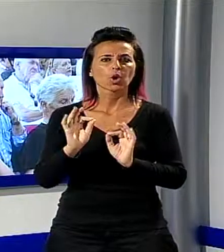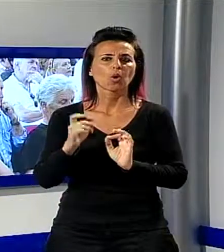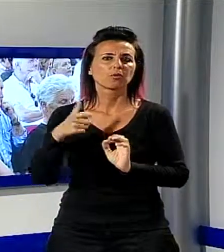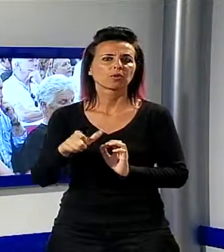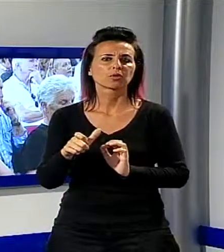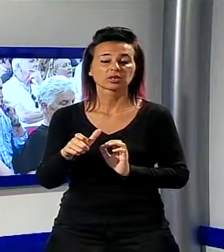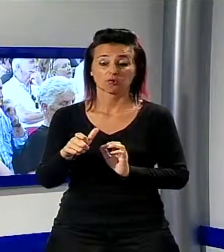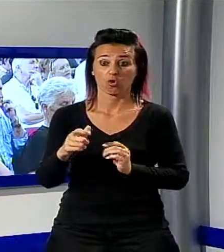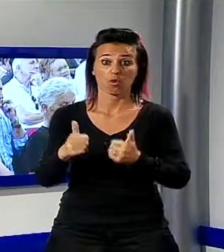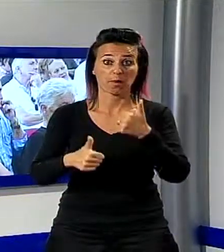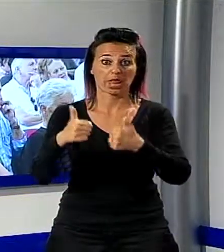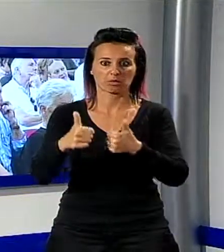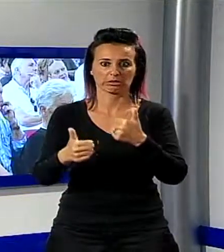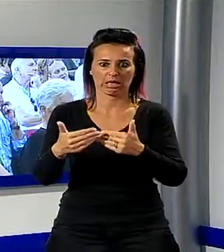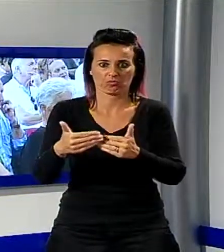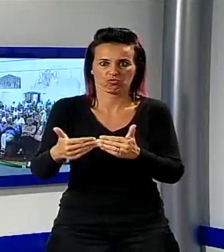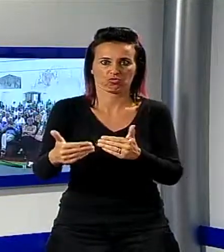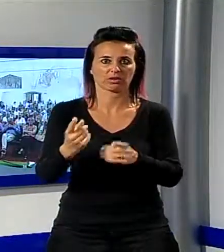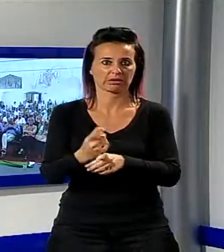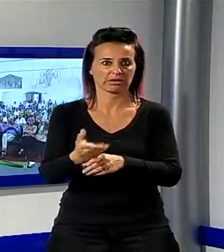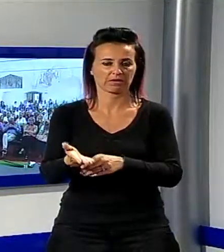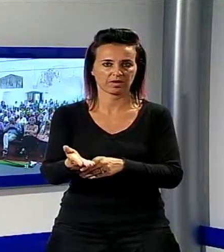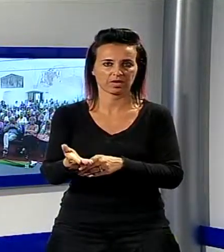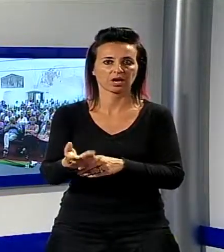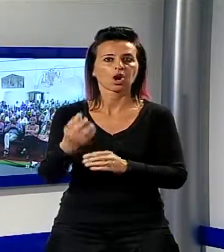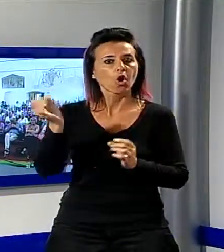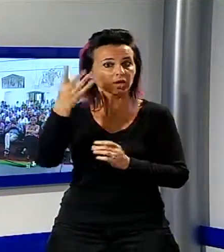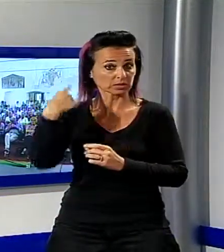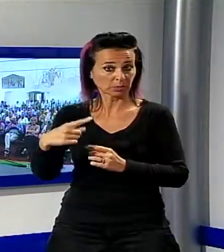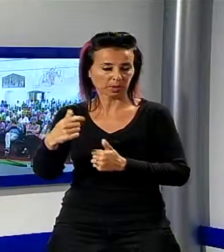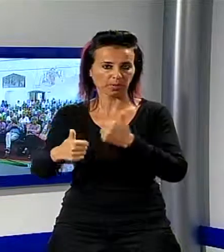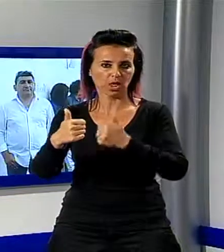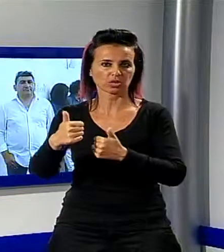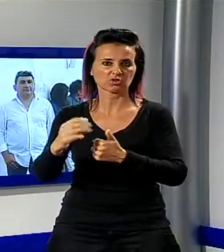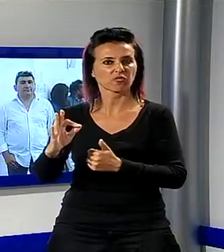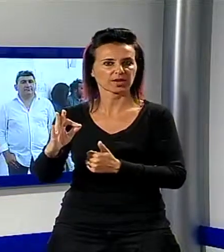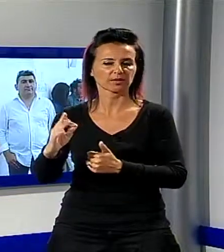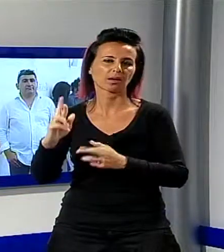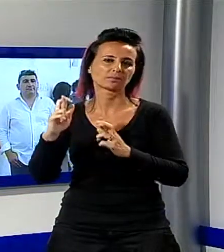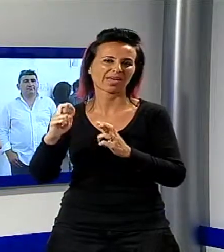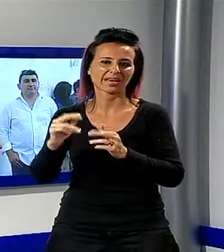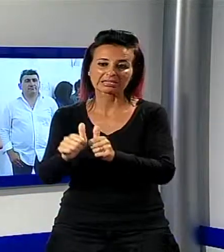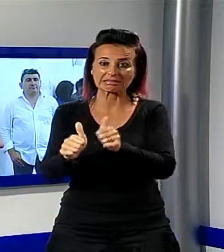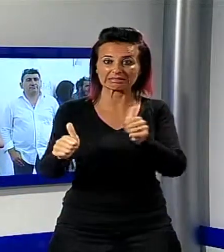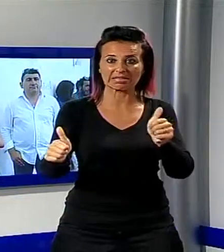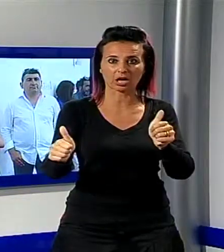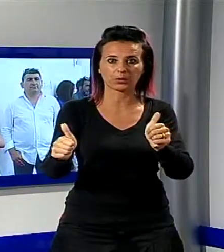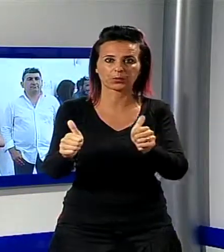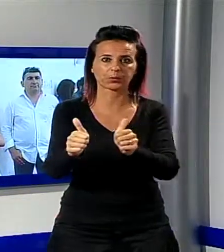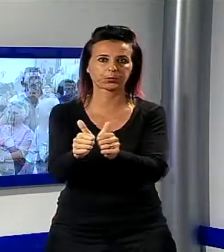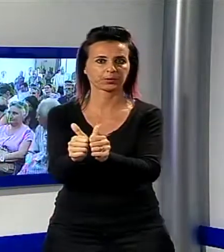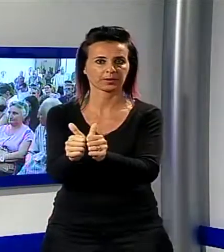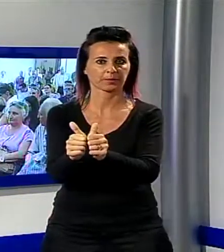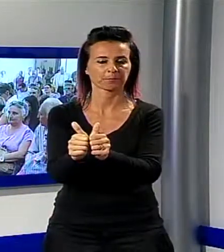del ballottaggio dove spera di poter recuperare il margine di distacco rispetto alla prima tornata